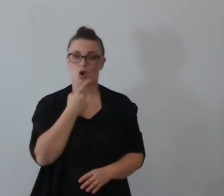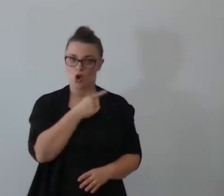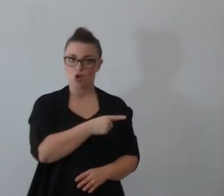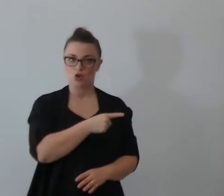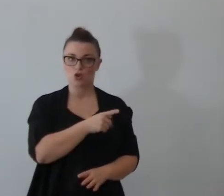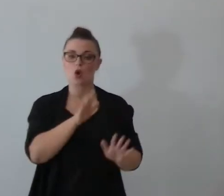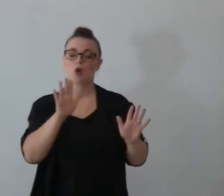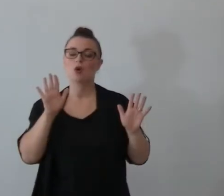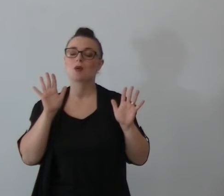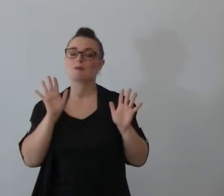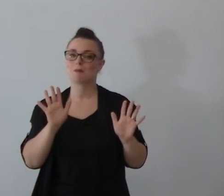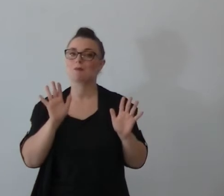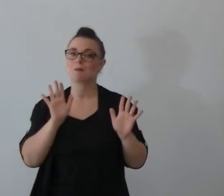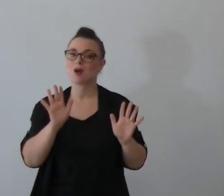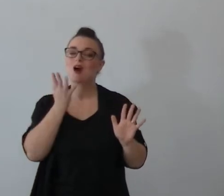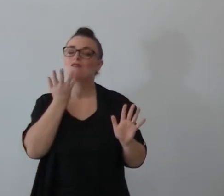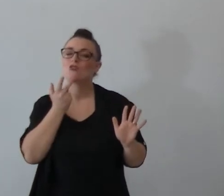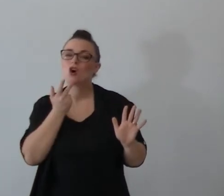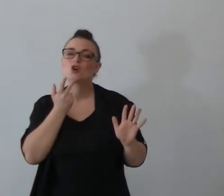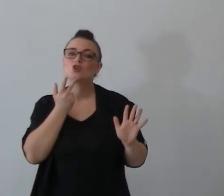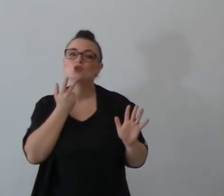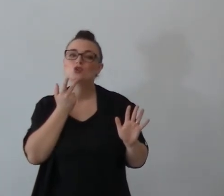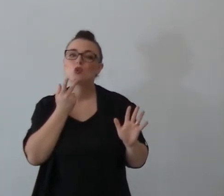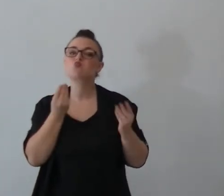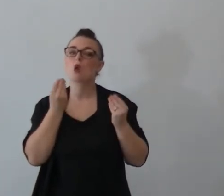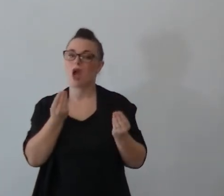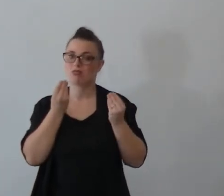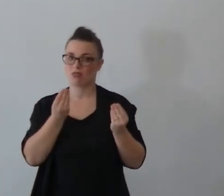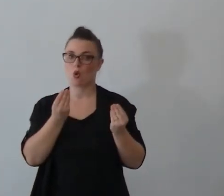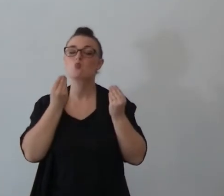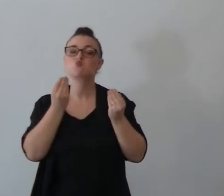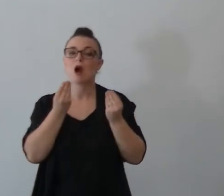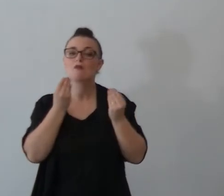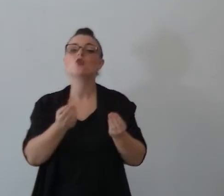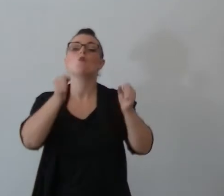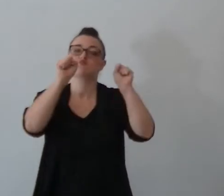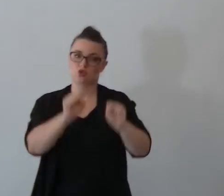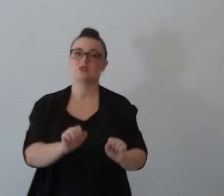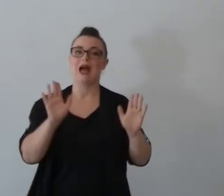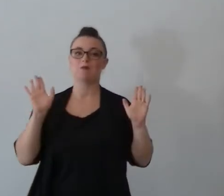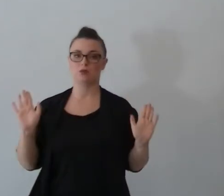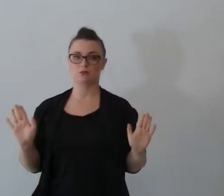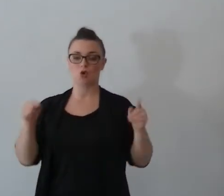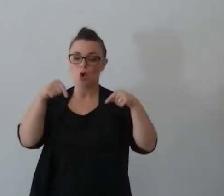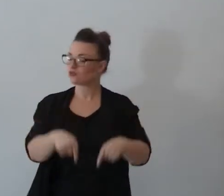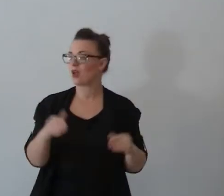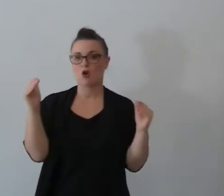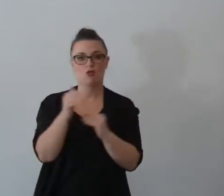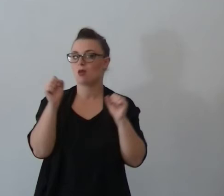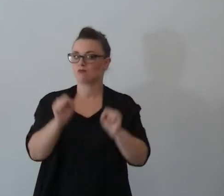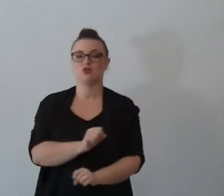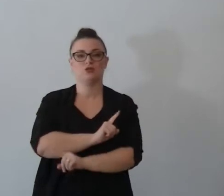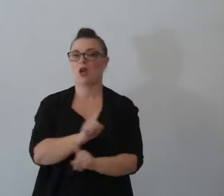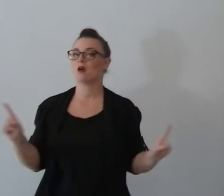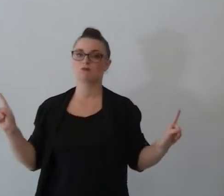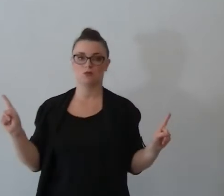ma lo voglio se e quando sarà interamente mio non lo voglio stanotte ma lo